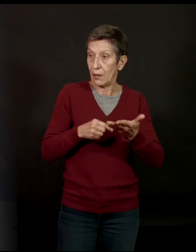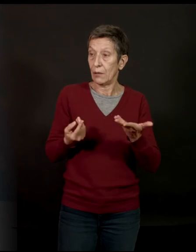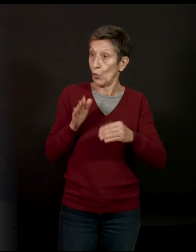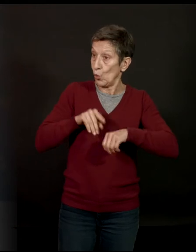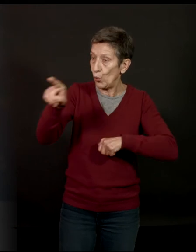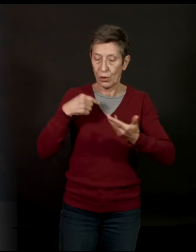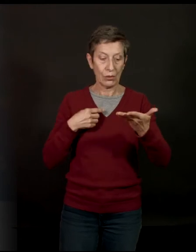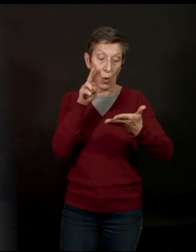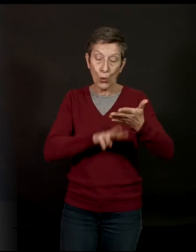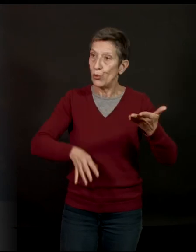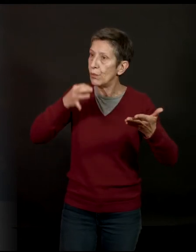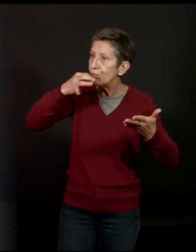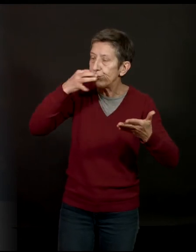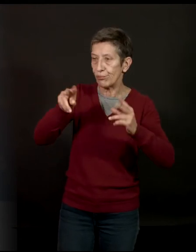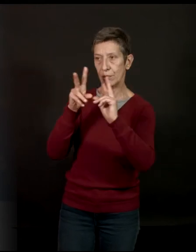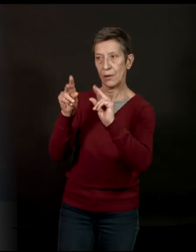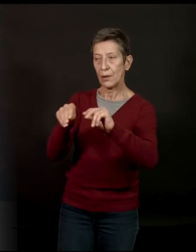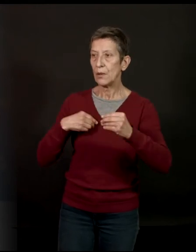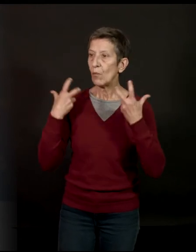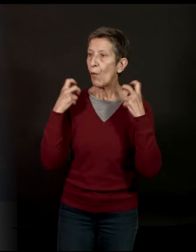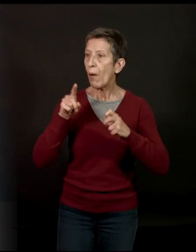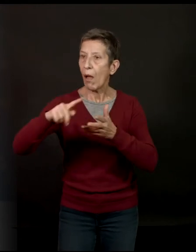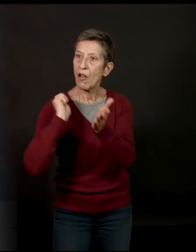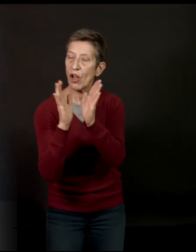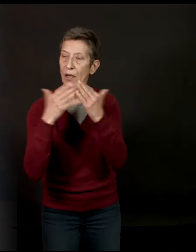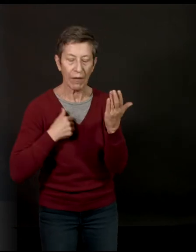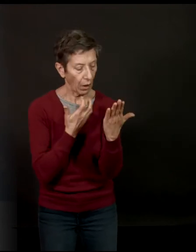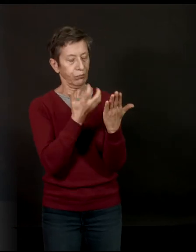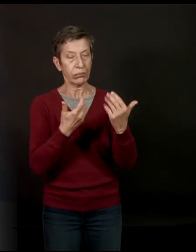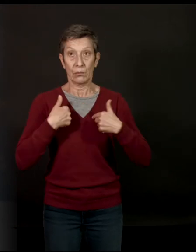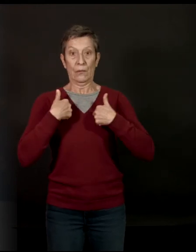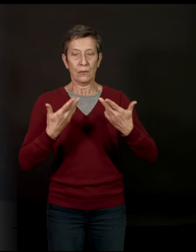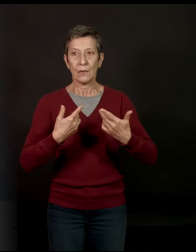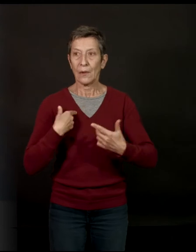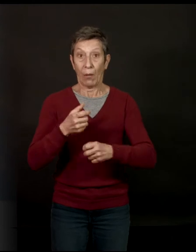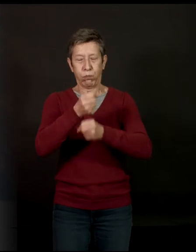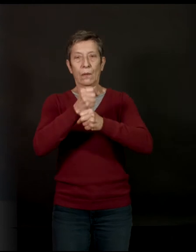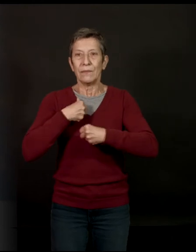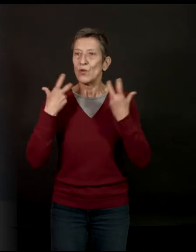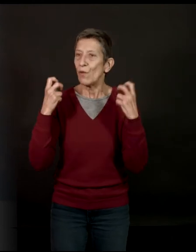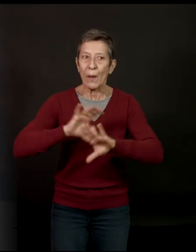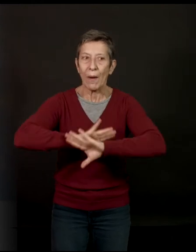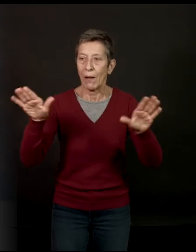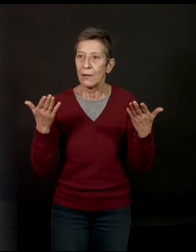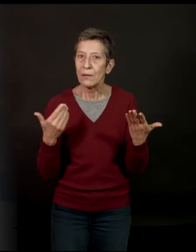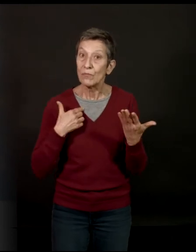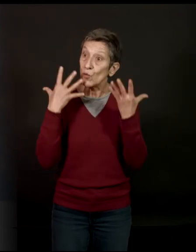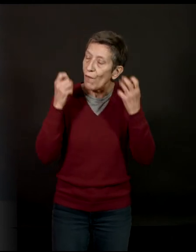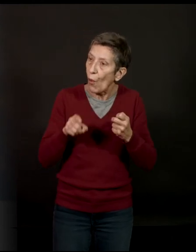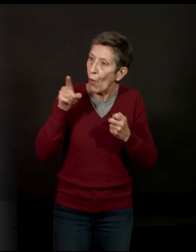Je ne voulais pas qu'il achète un livre et que ça lui saute au visage. Donc, je voulais qu s'y retrouve. Voilà, c'est quelqu'un qui est dans une situation très